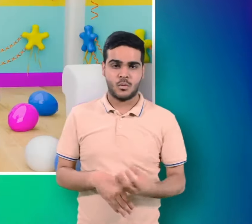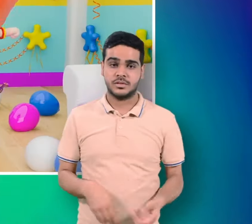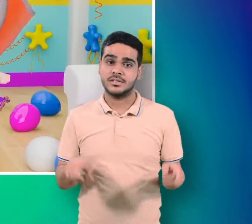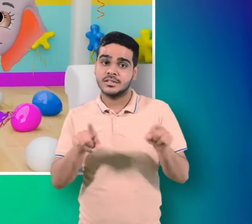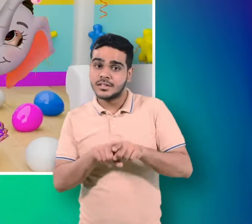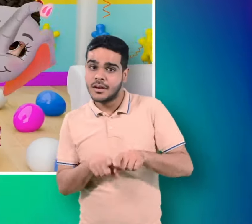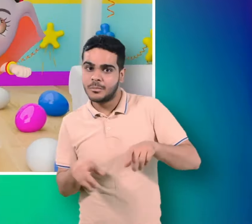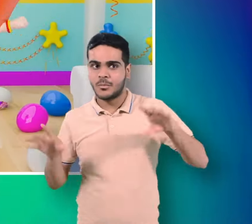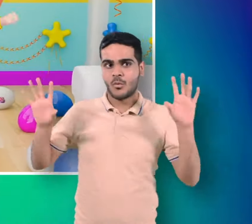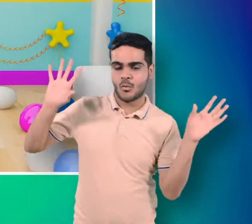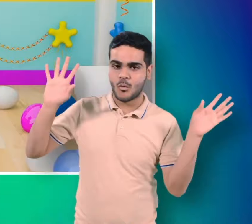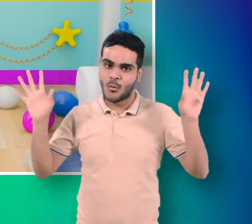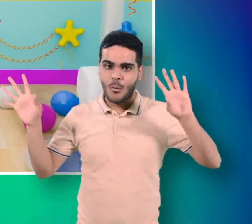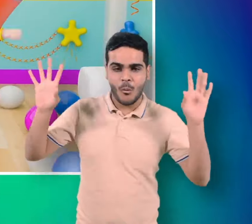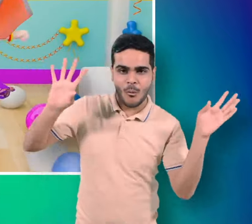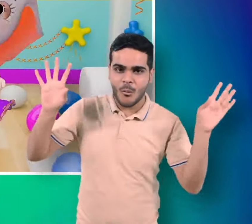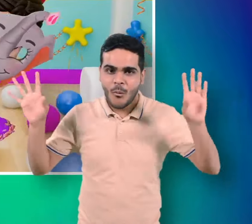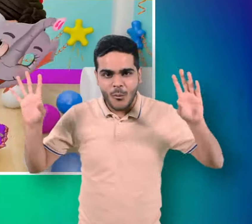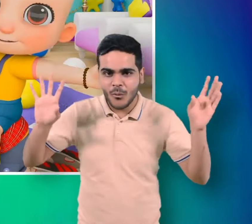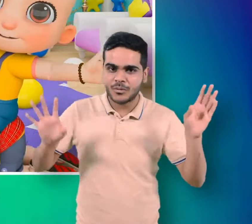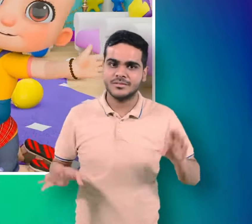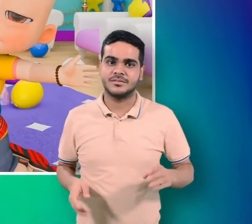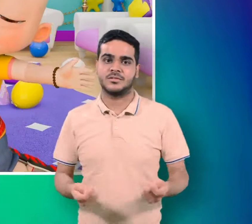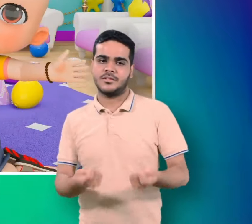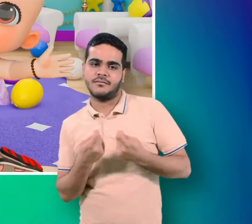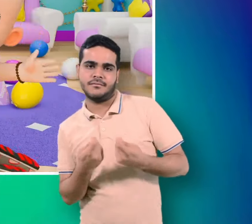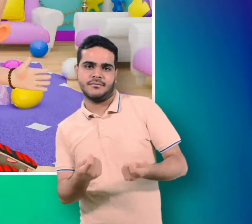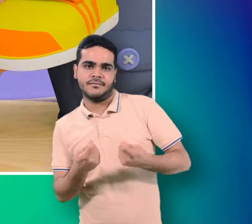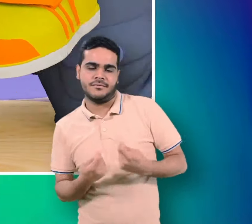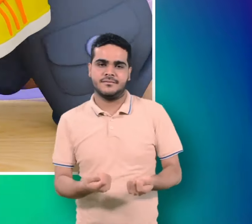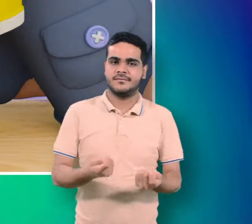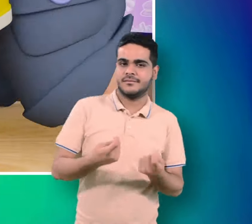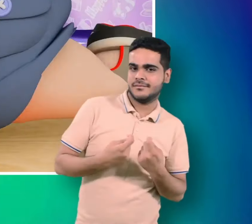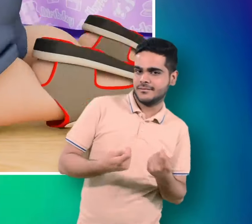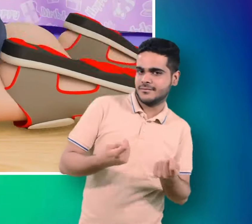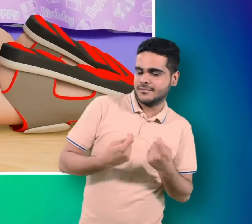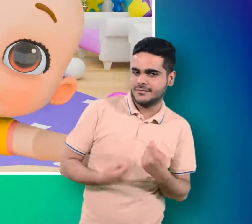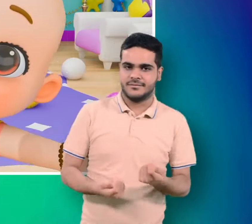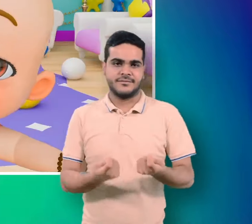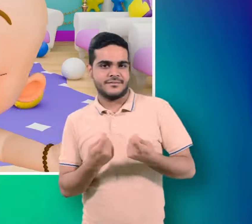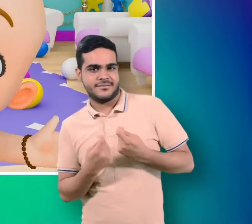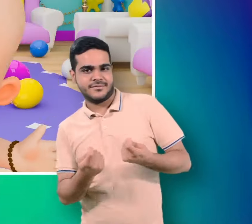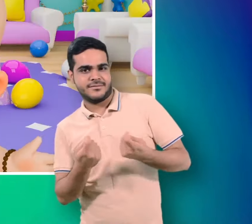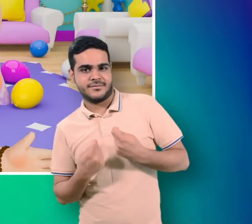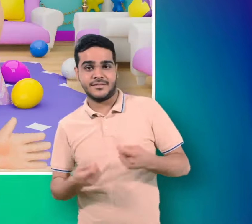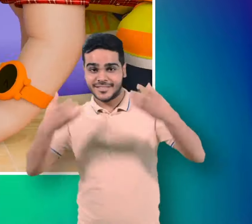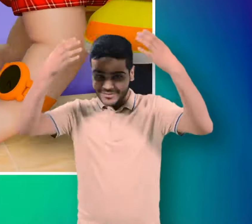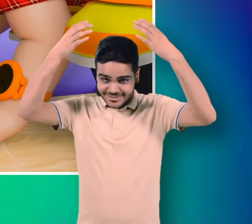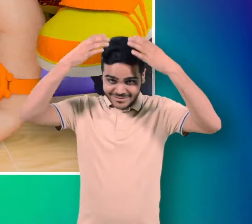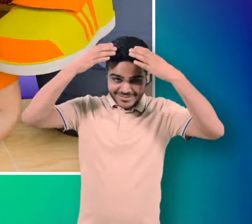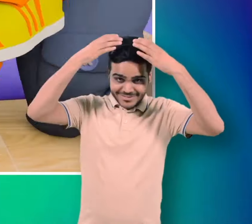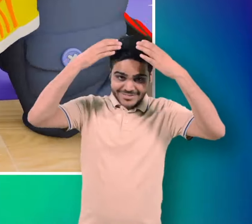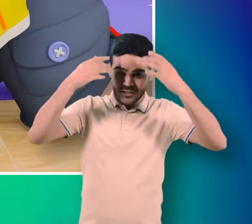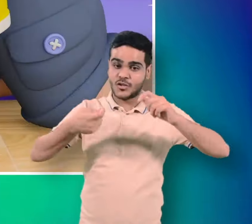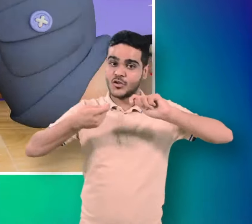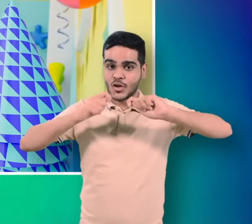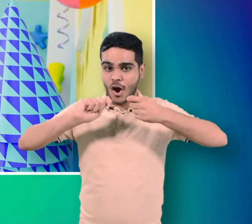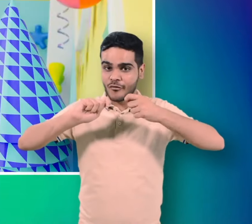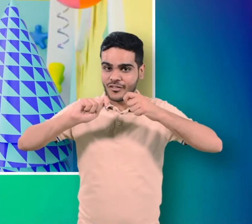हाथी नाचे ठुलके टबग टबग टबग टबग टोपी